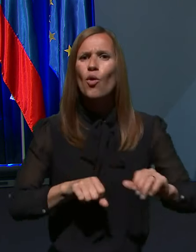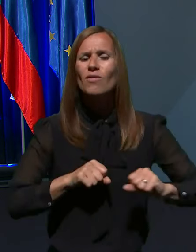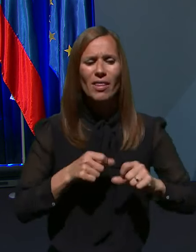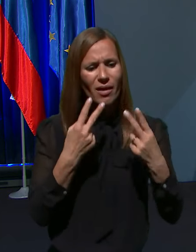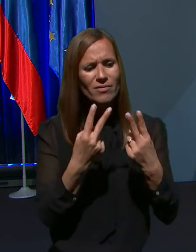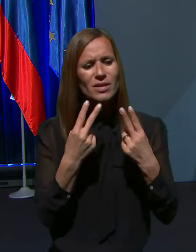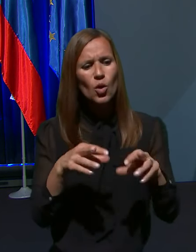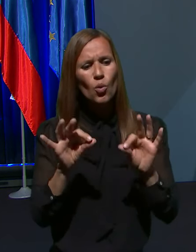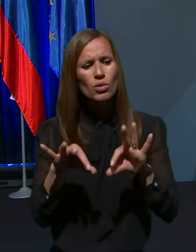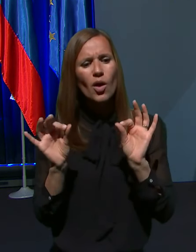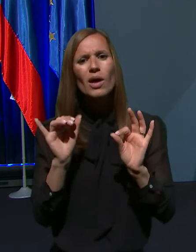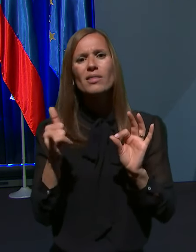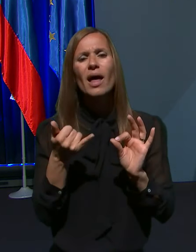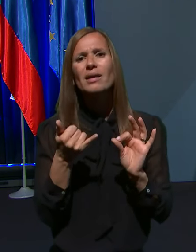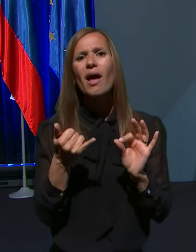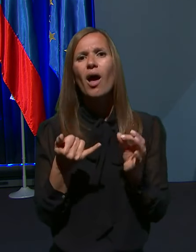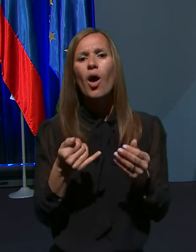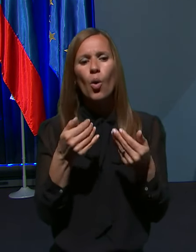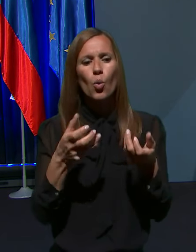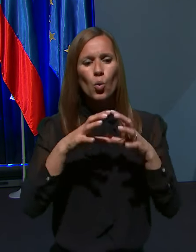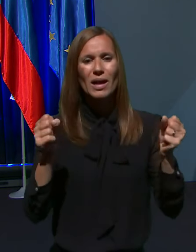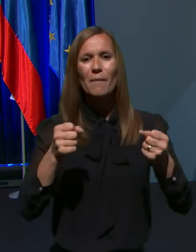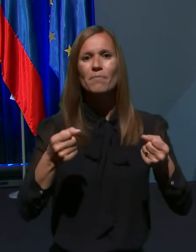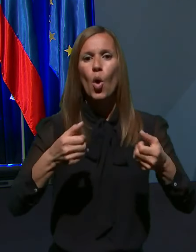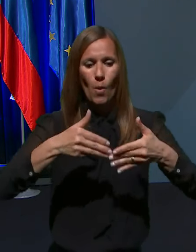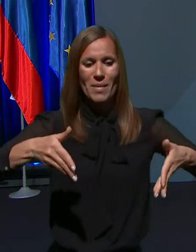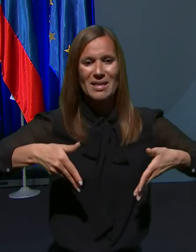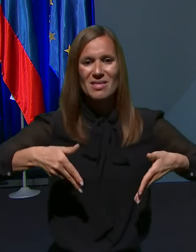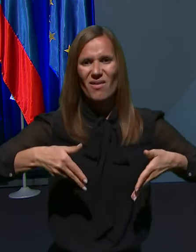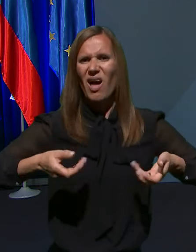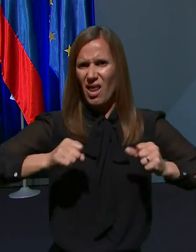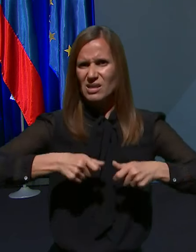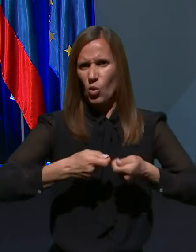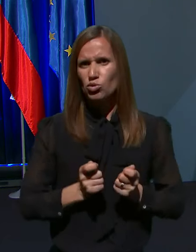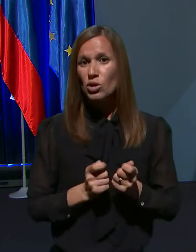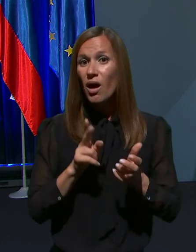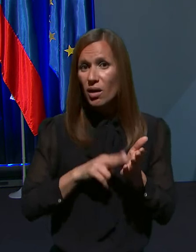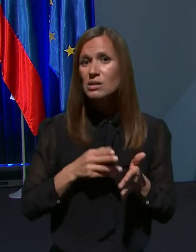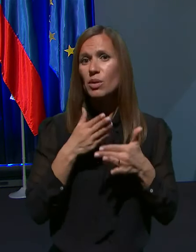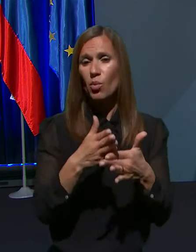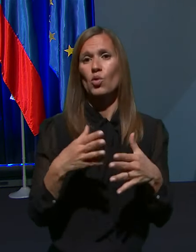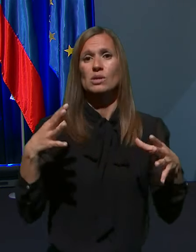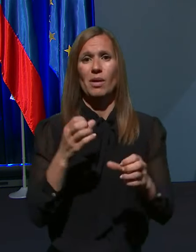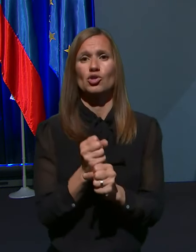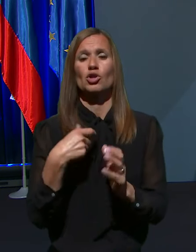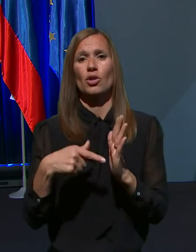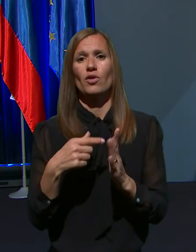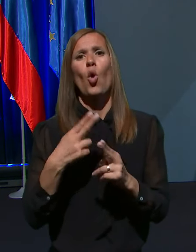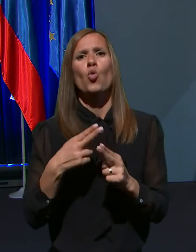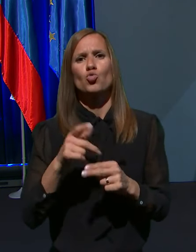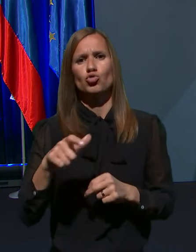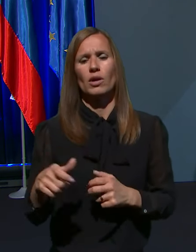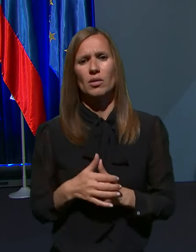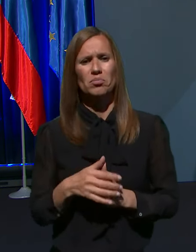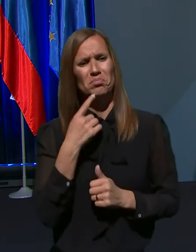omejitve gibanja na lastno občino dejansko pripomogel k zmanjšanju števila okuženih. Pojavljajo se očitki, da